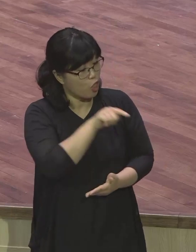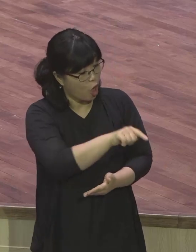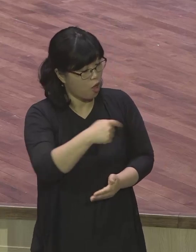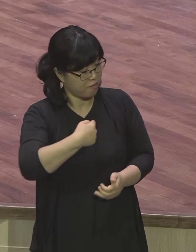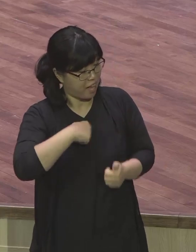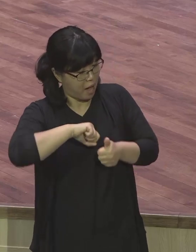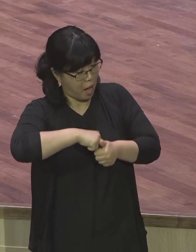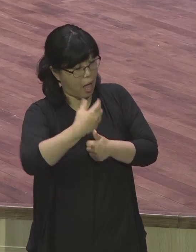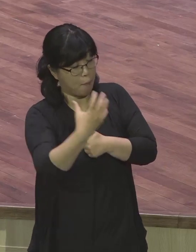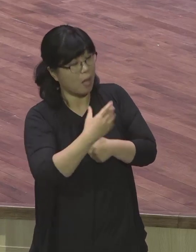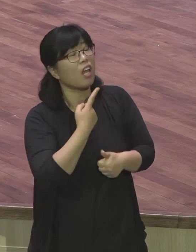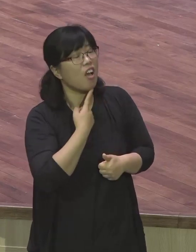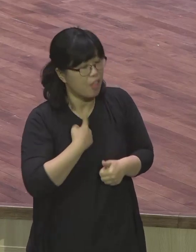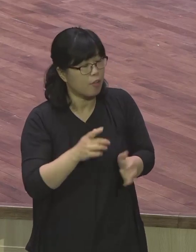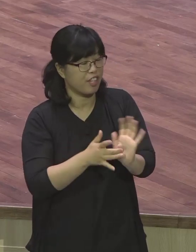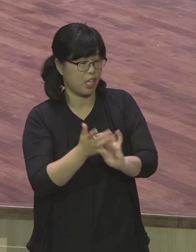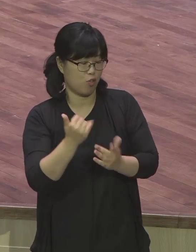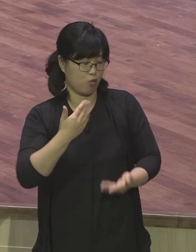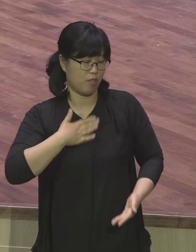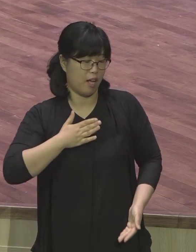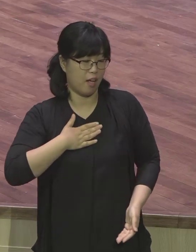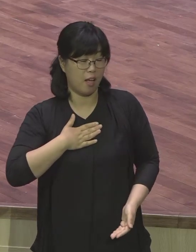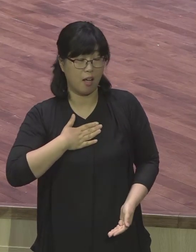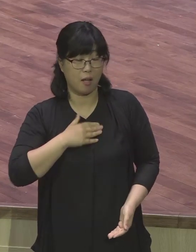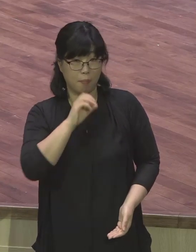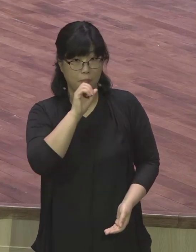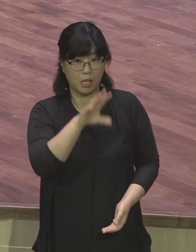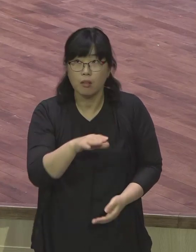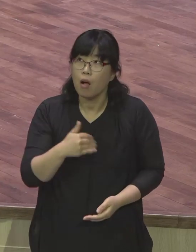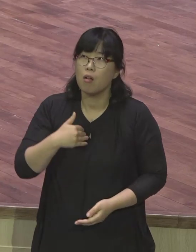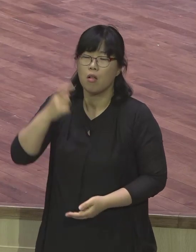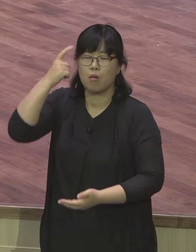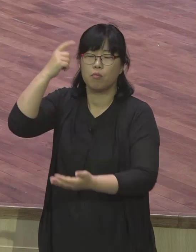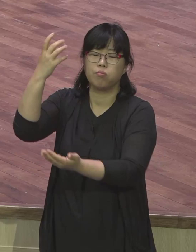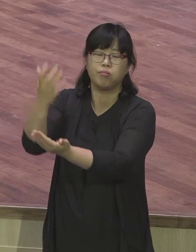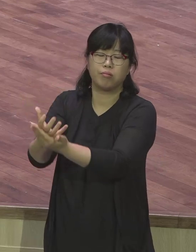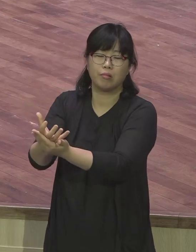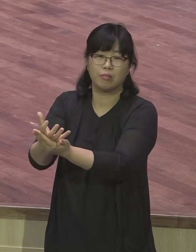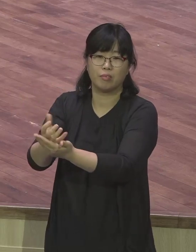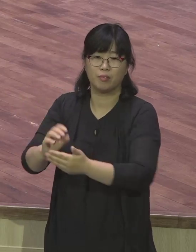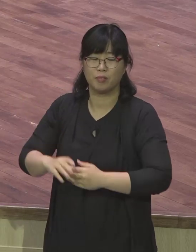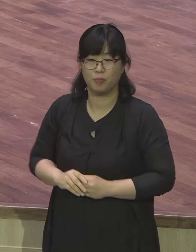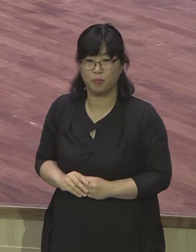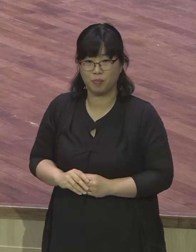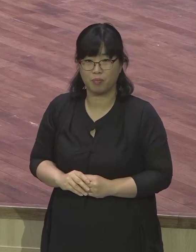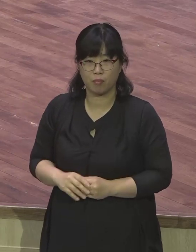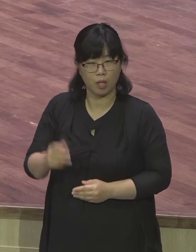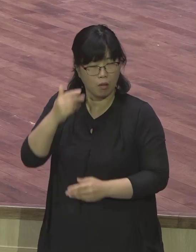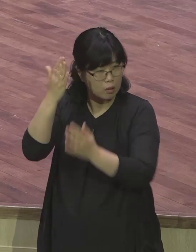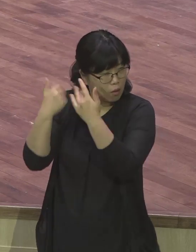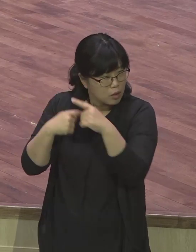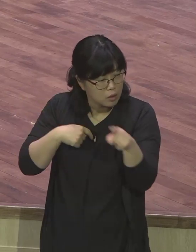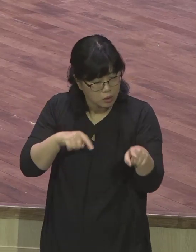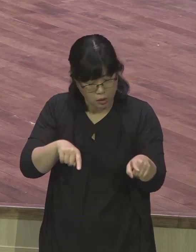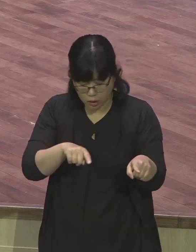모든 문제가 해결되었고 많은 의문점을 가지고 있었던 것에 답을 찾는 순간이었을 것입니다